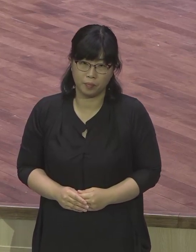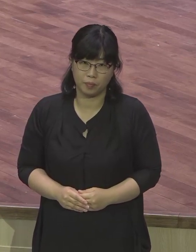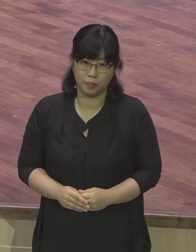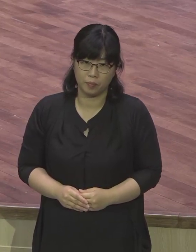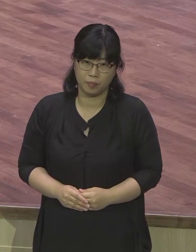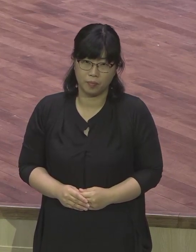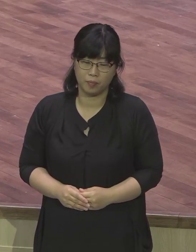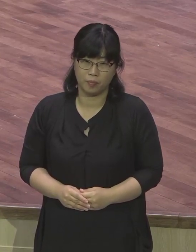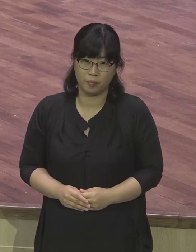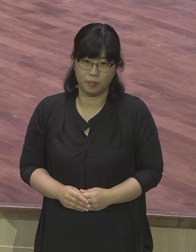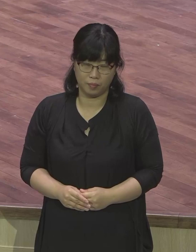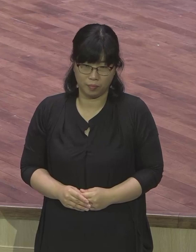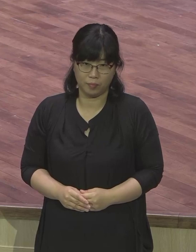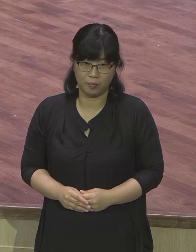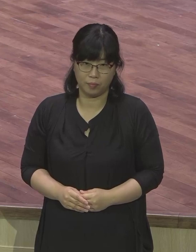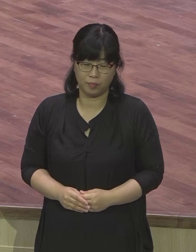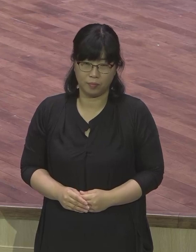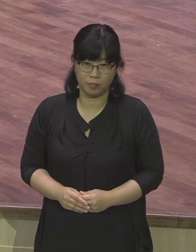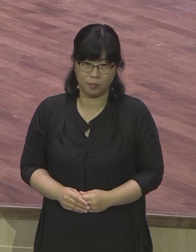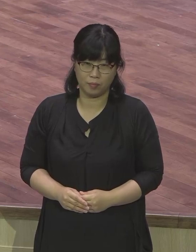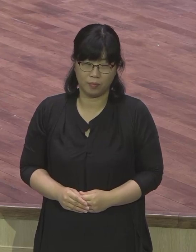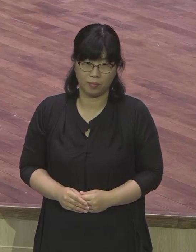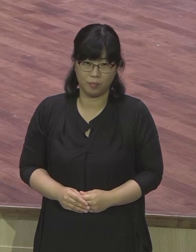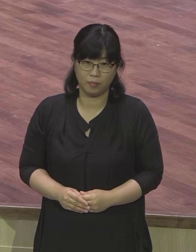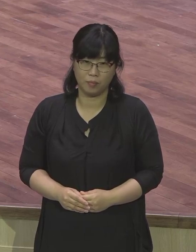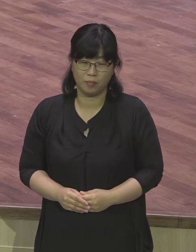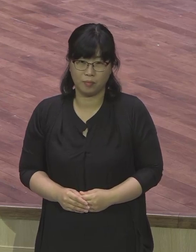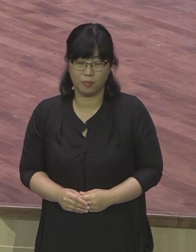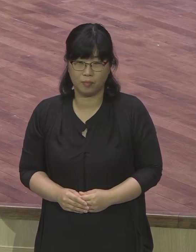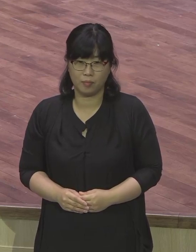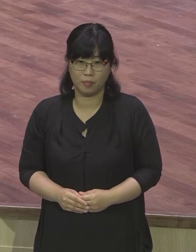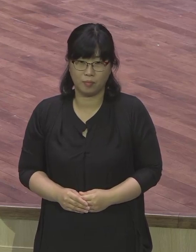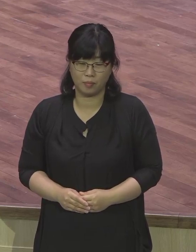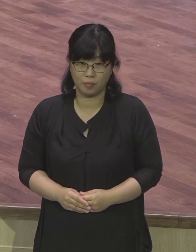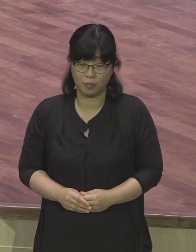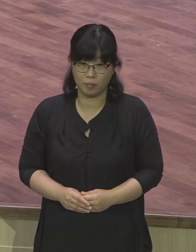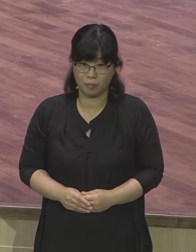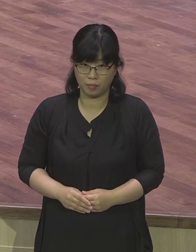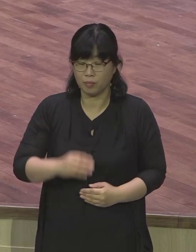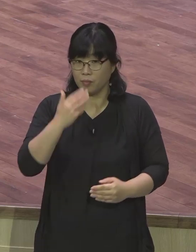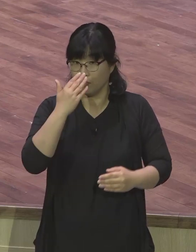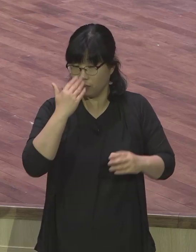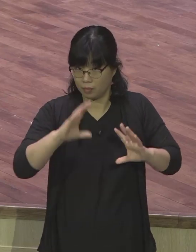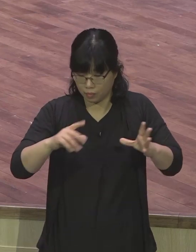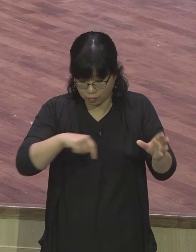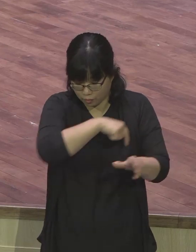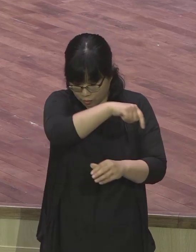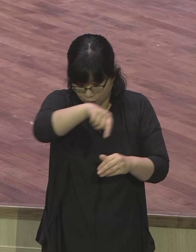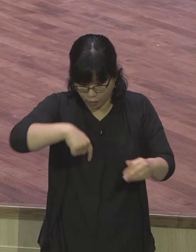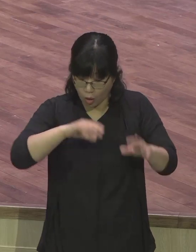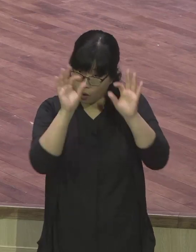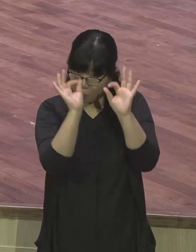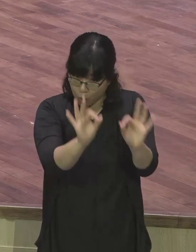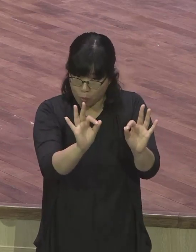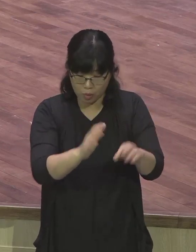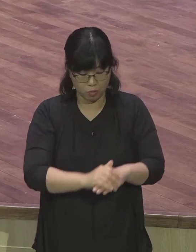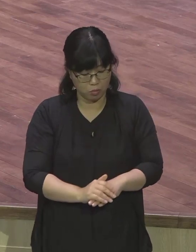어려움이 왔는데도 체면 문화 때문에 말도 못하고 또 반대로 실제로는 행복하지 않는데